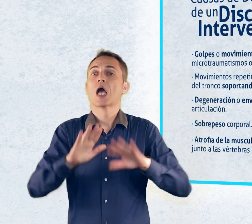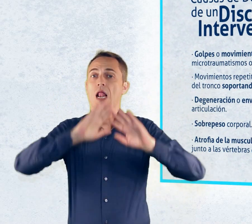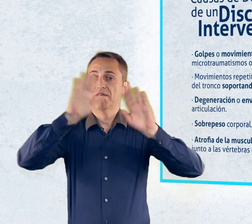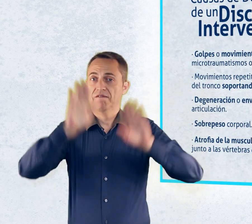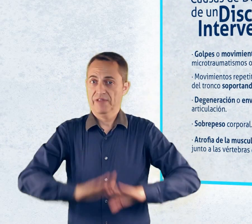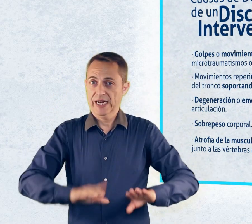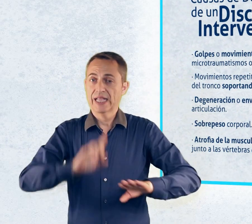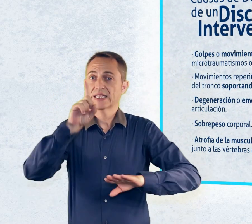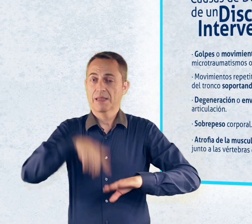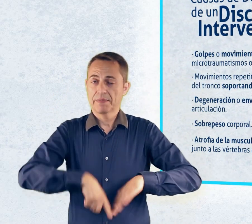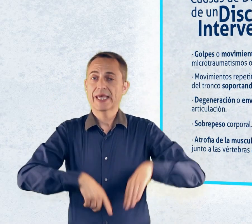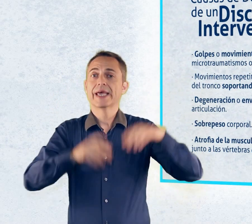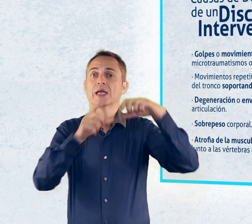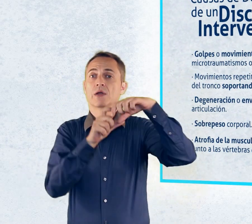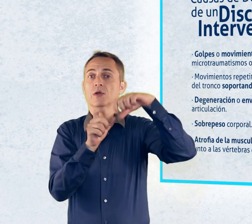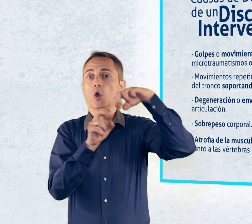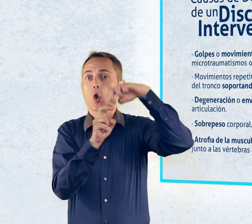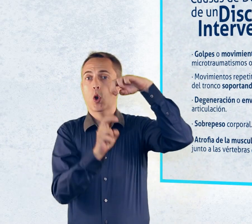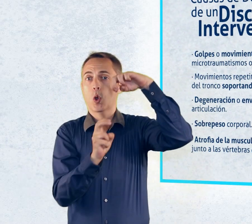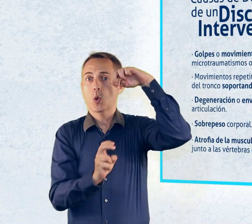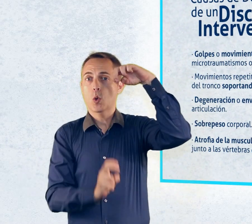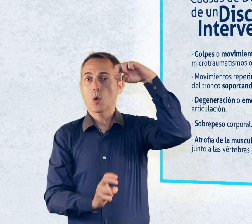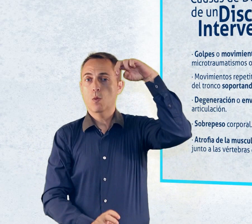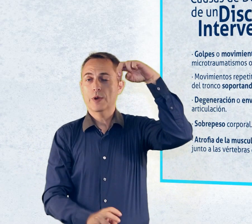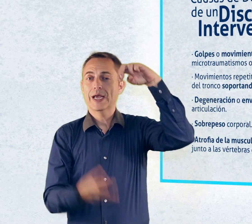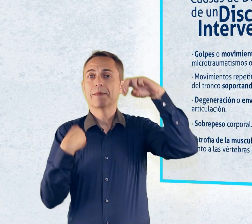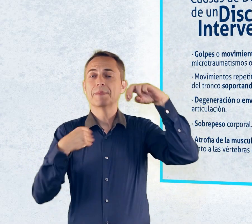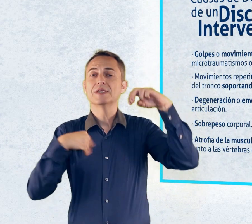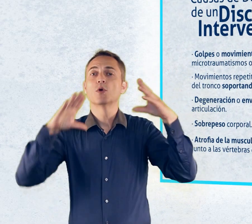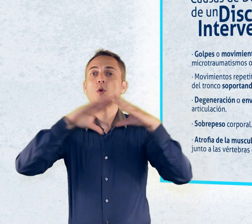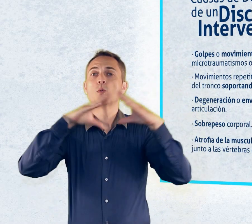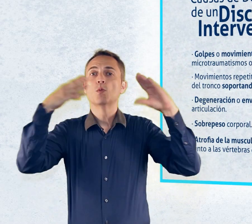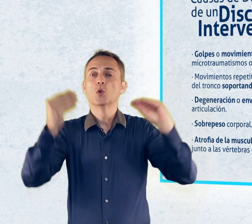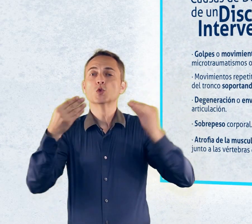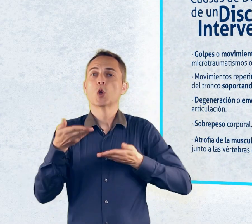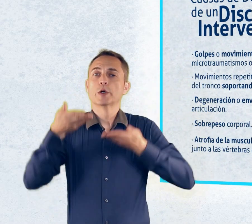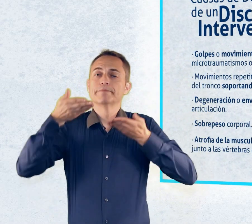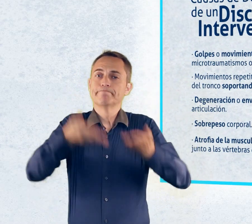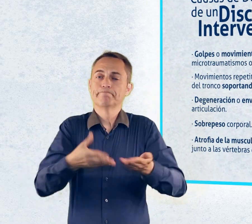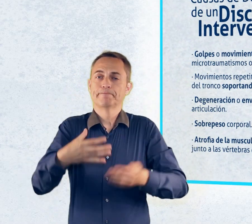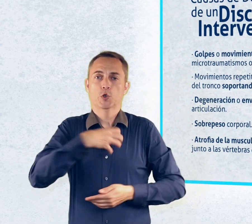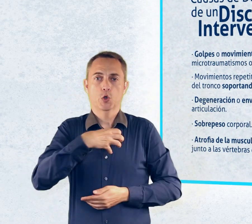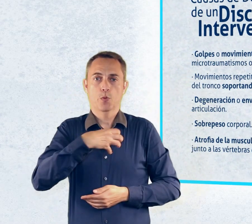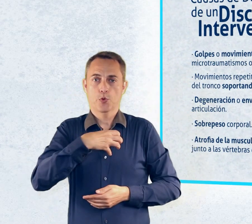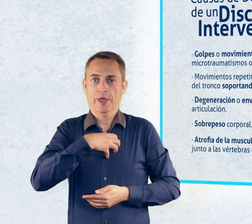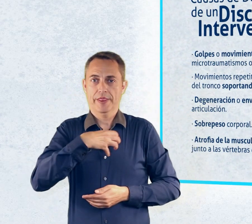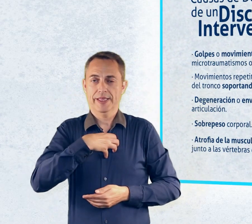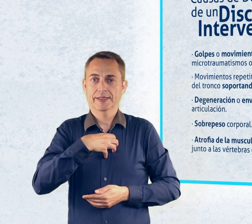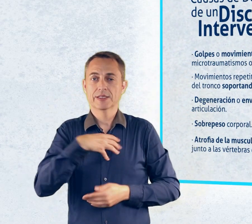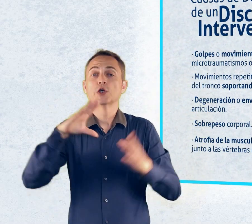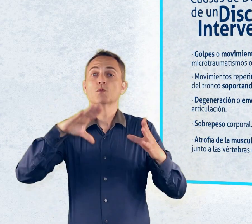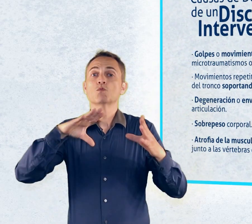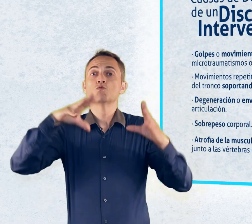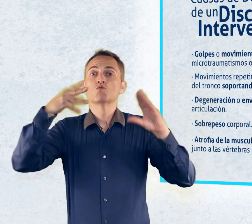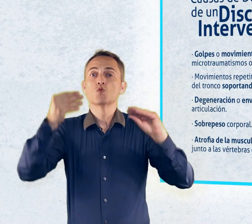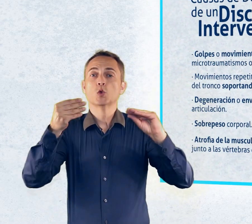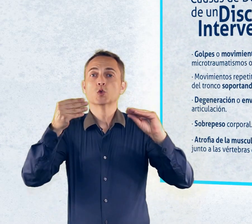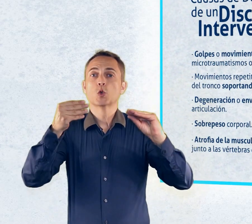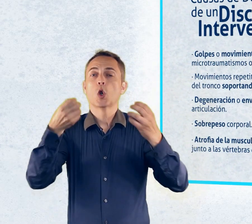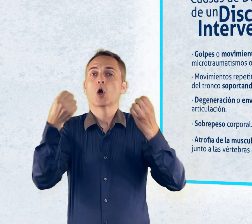la columna pierda uno de sus elementos que mejor la sujeta, los músculos. Esto a su vez, provoca sobrecarga de una vértebra sobre